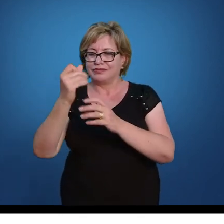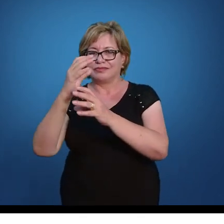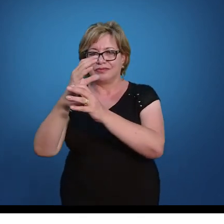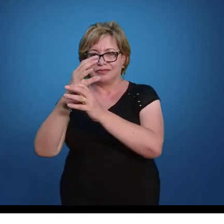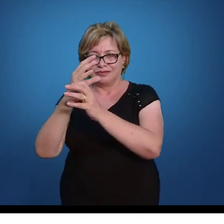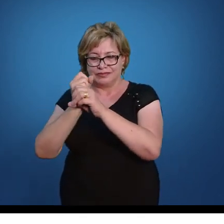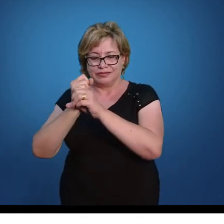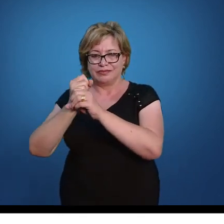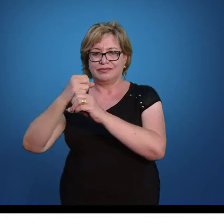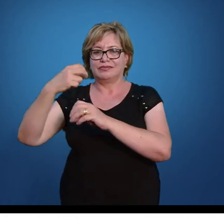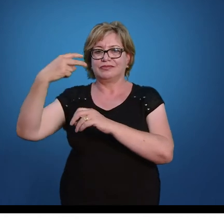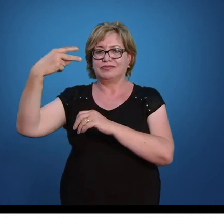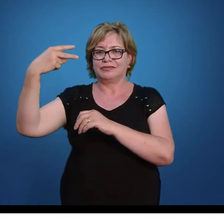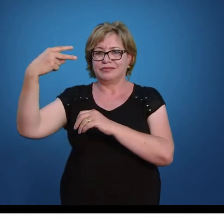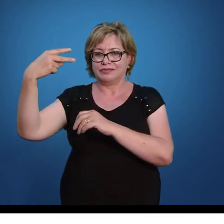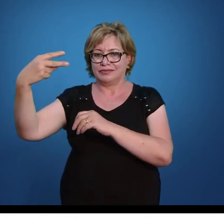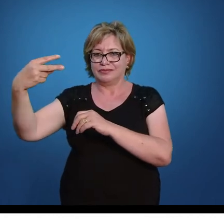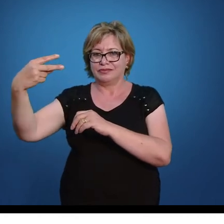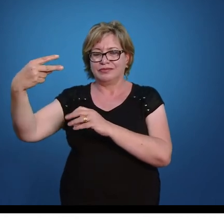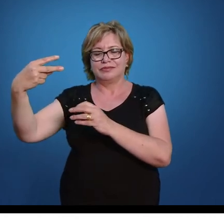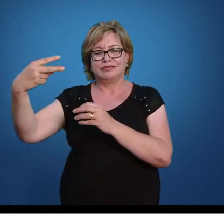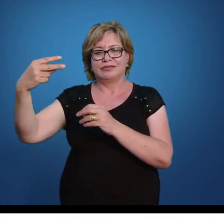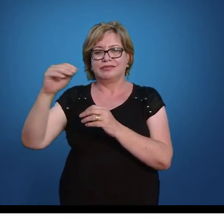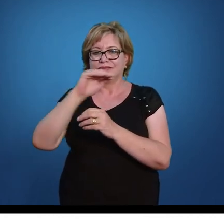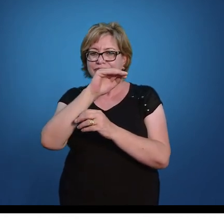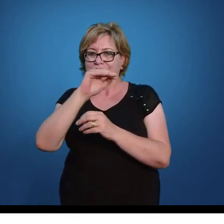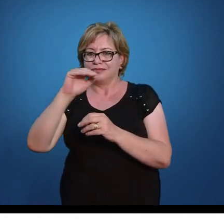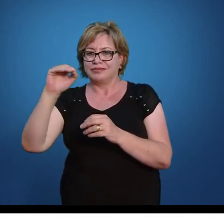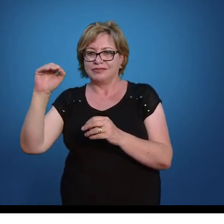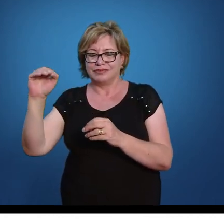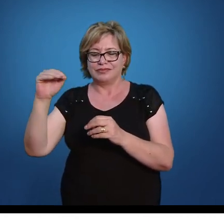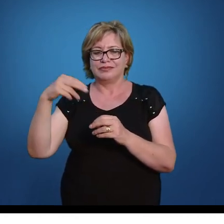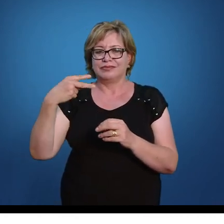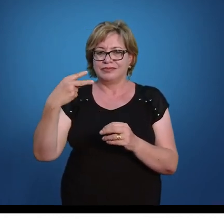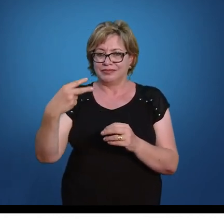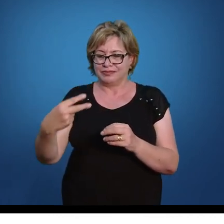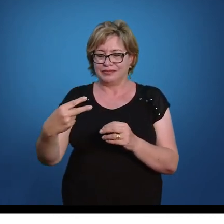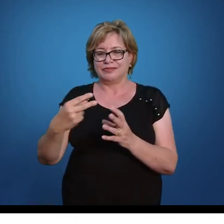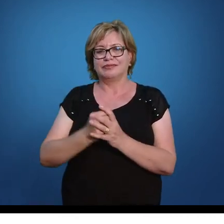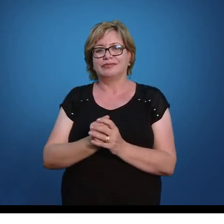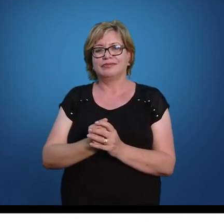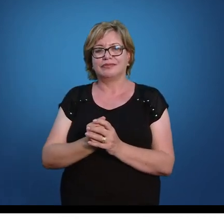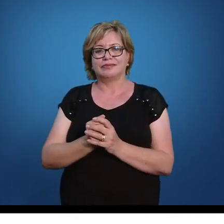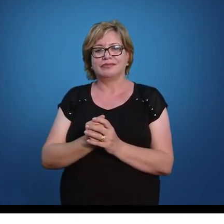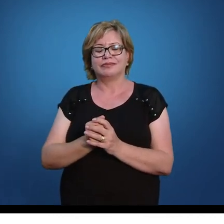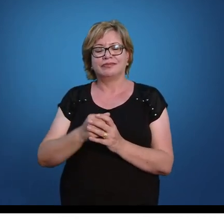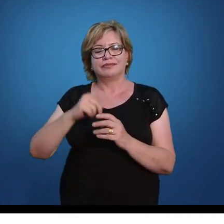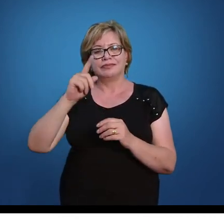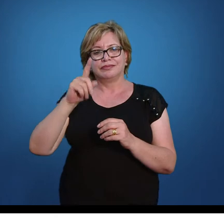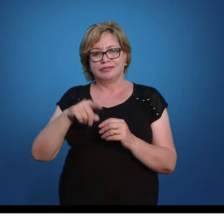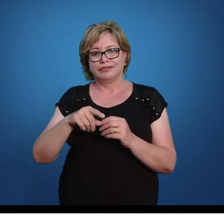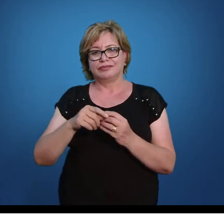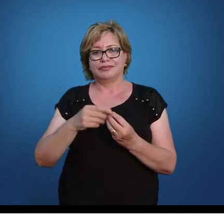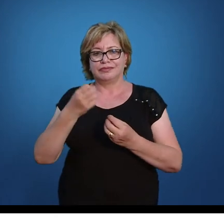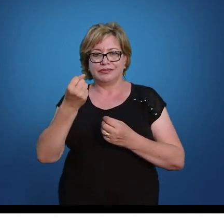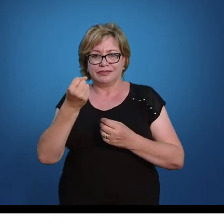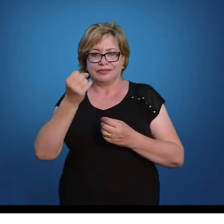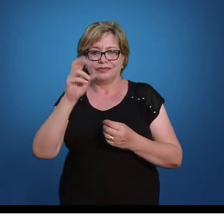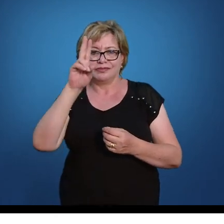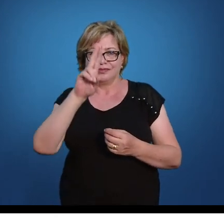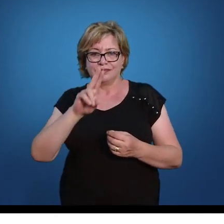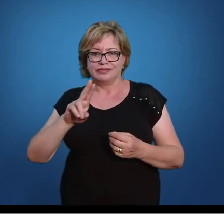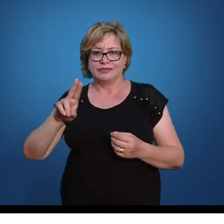que está aqui. Vou usar o sinal de adição mais 2 tudo isso dividido por 2. Se você